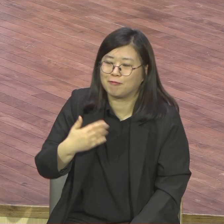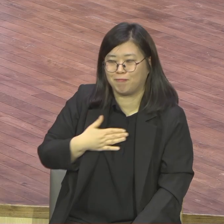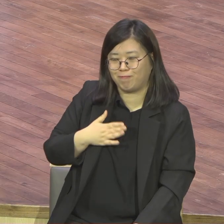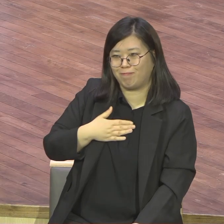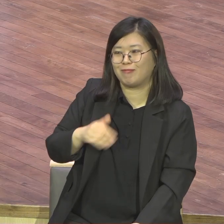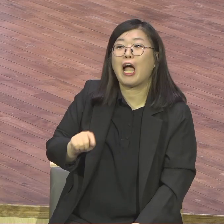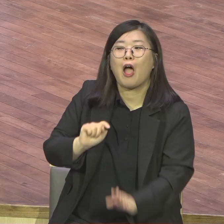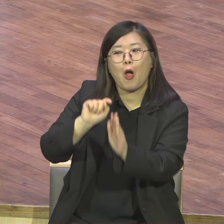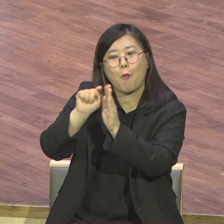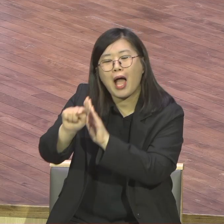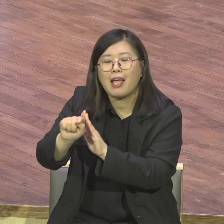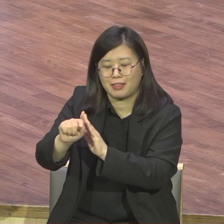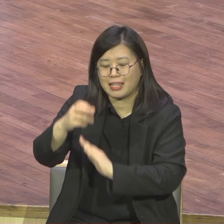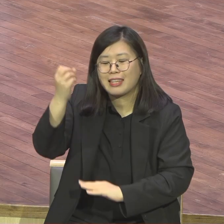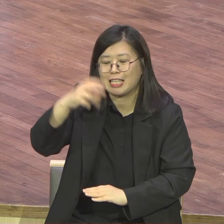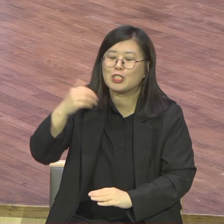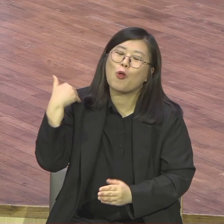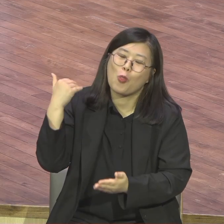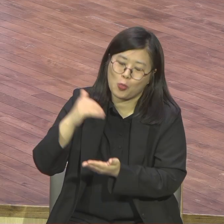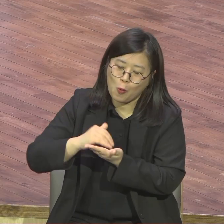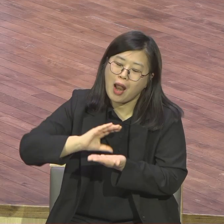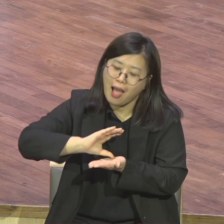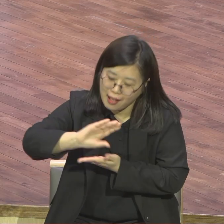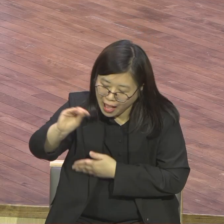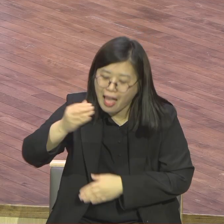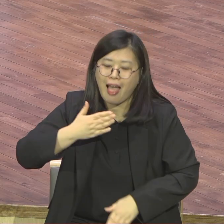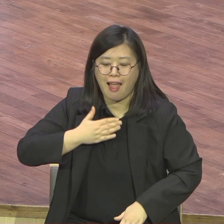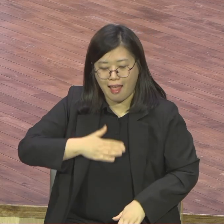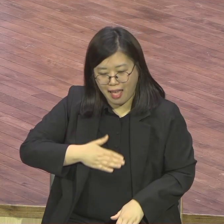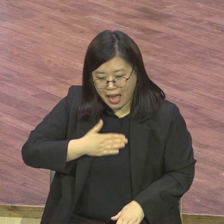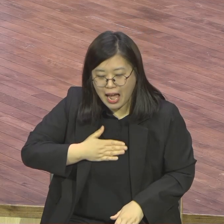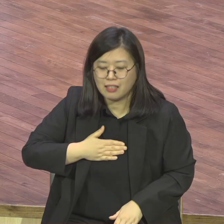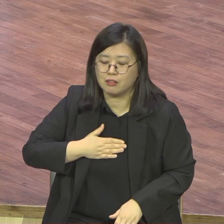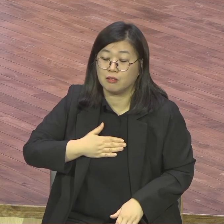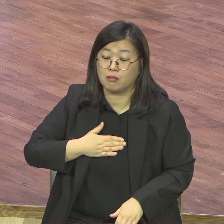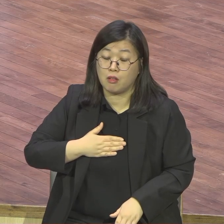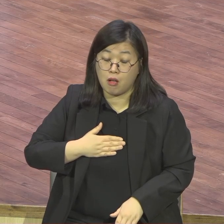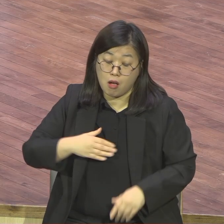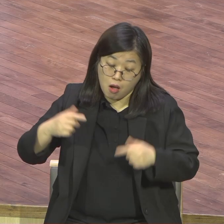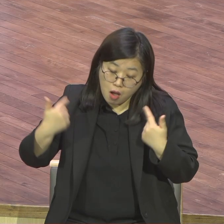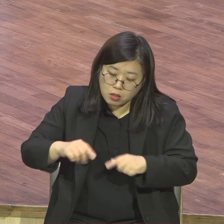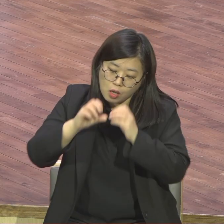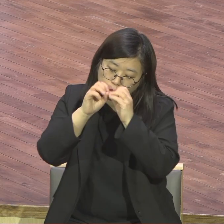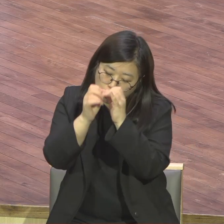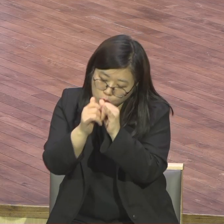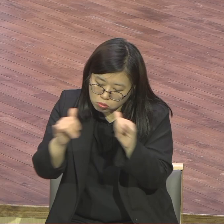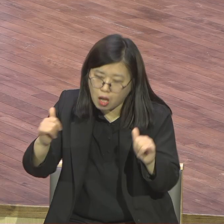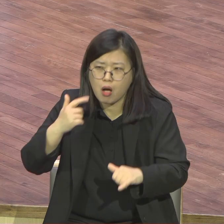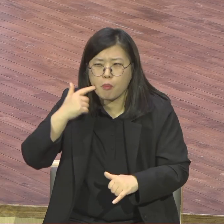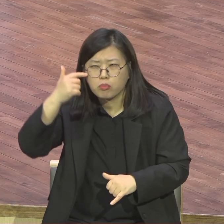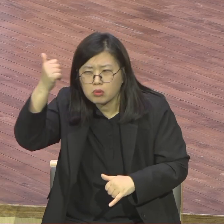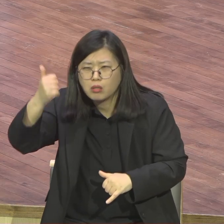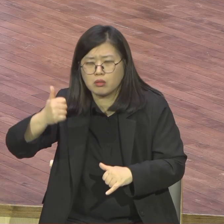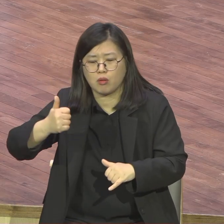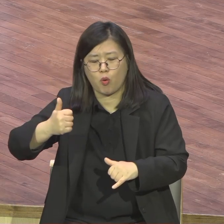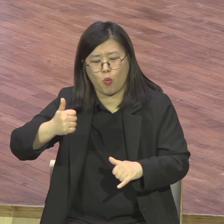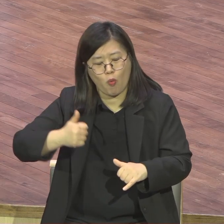전도한데 강화범 교육자도 아니고 중직자도 그냥 사역자들이 그렇게 현장에서 하고 있더라고 지금도 매주 매일 그냥